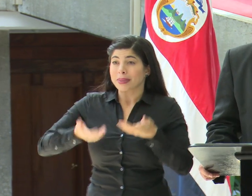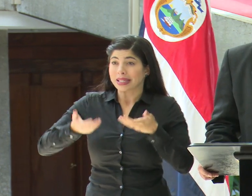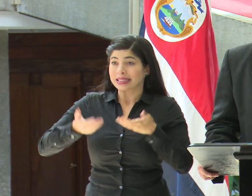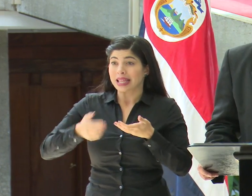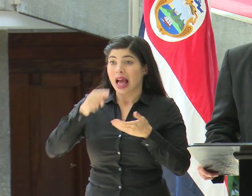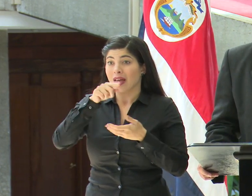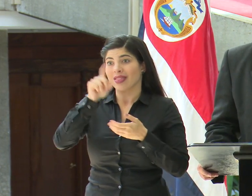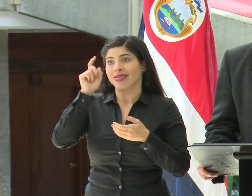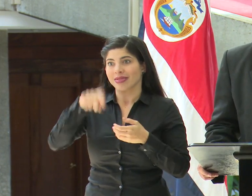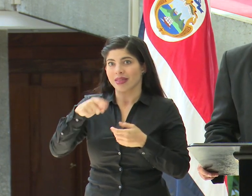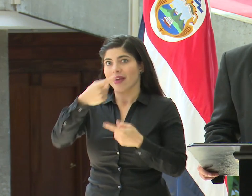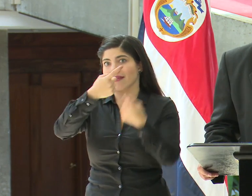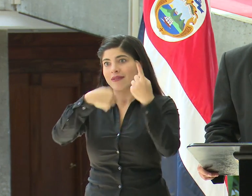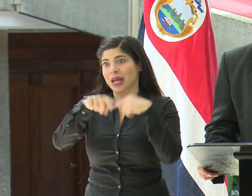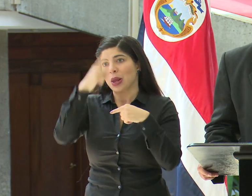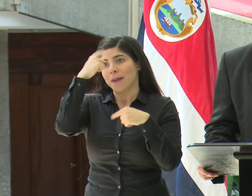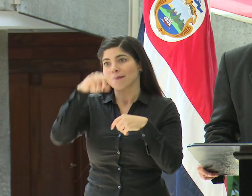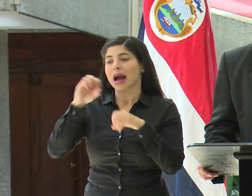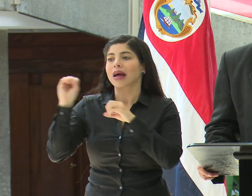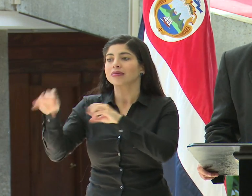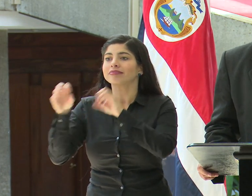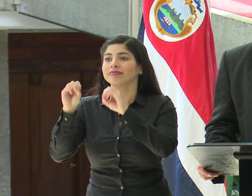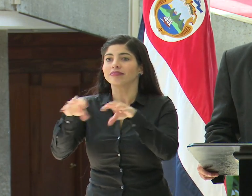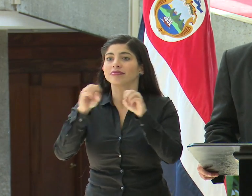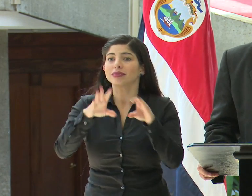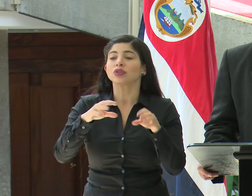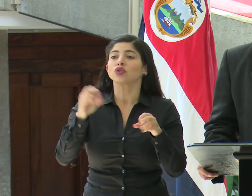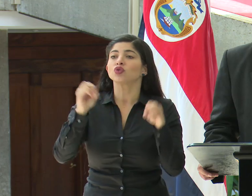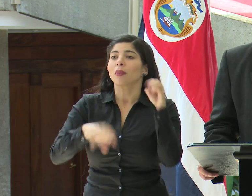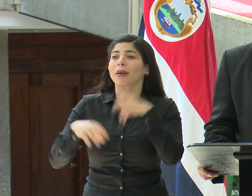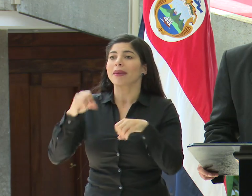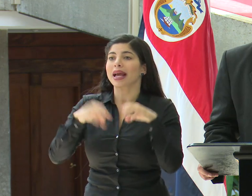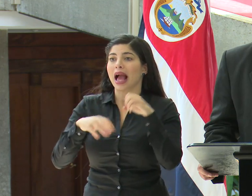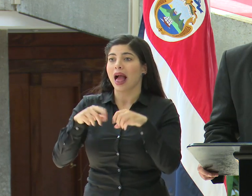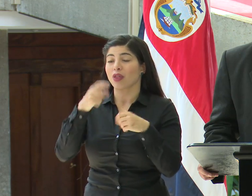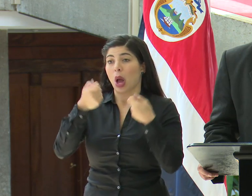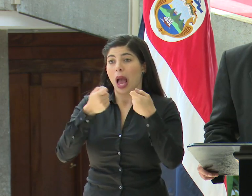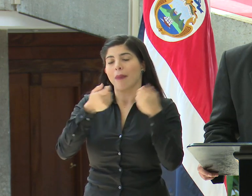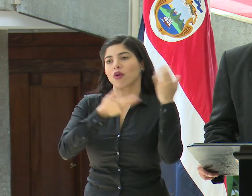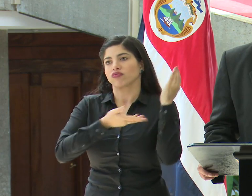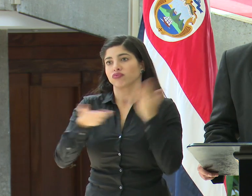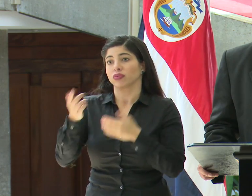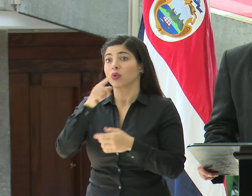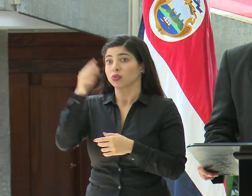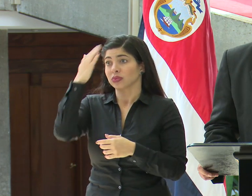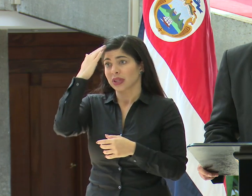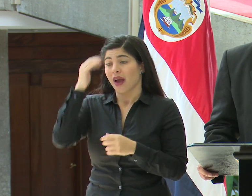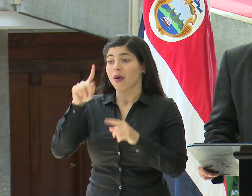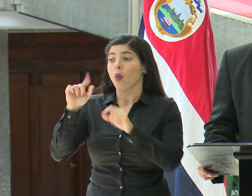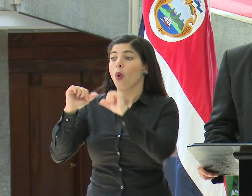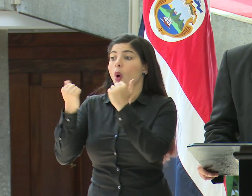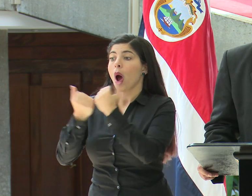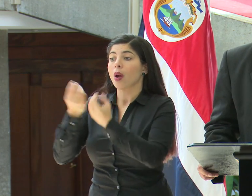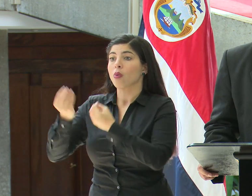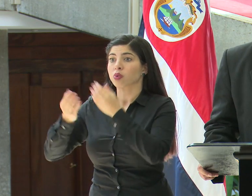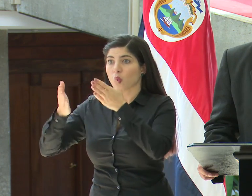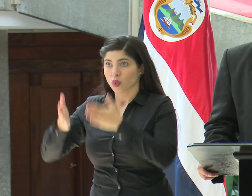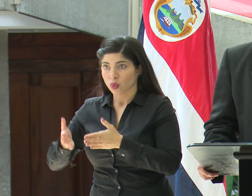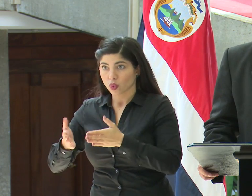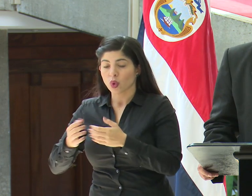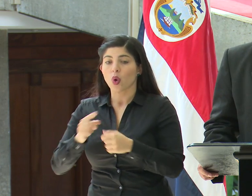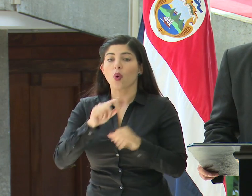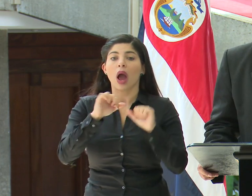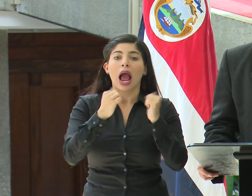tienen que ingresar a abastecer los supermercados. Como dijo el ministro de Agricultura, hay un sector productivo y un sector comercio